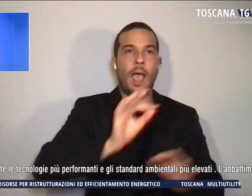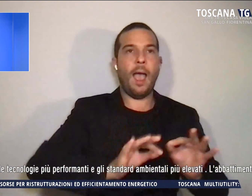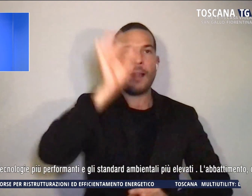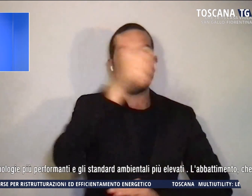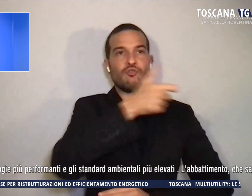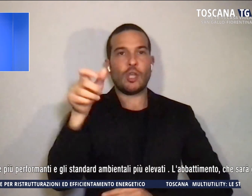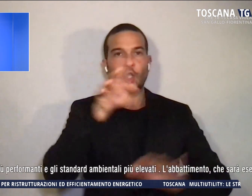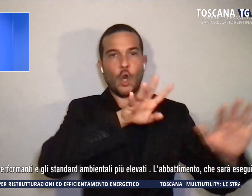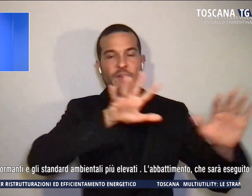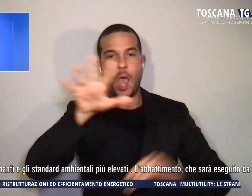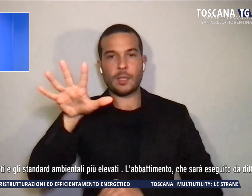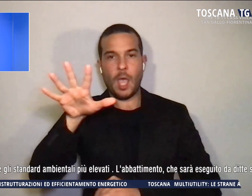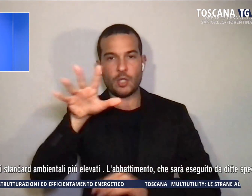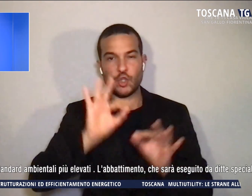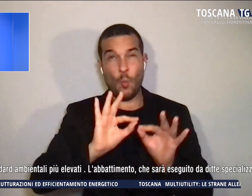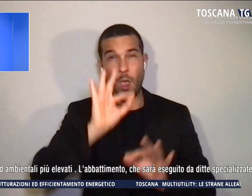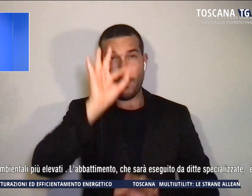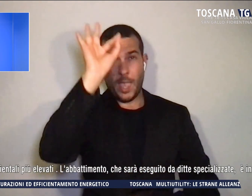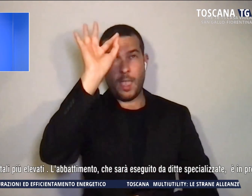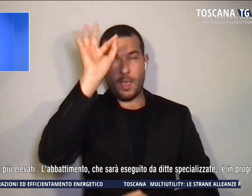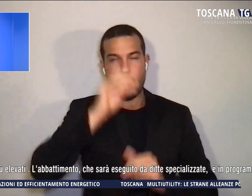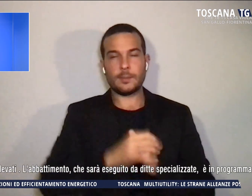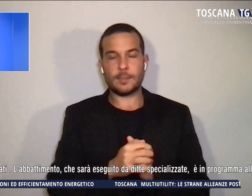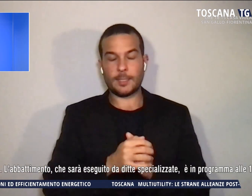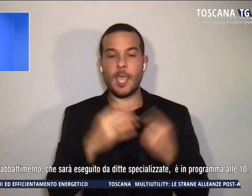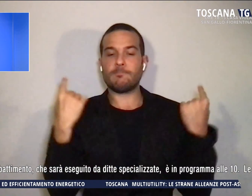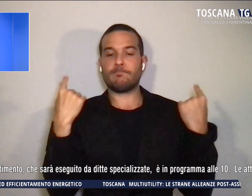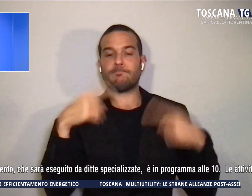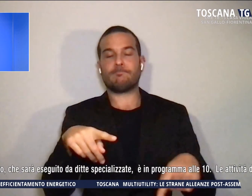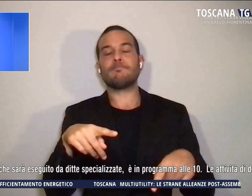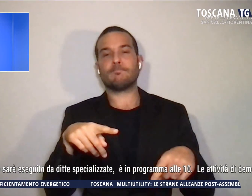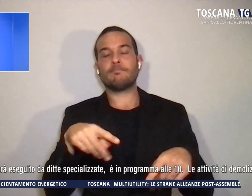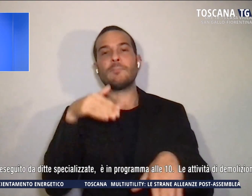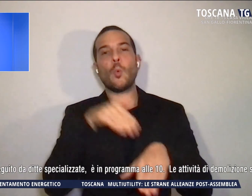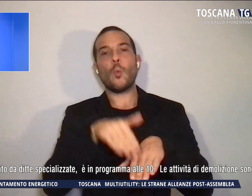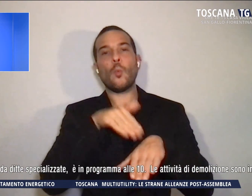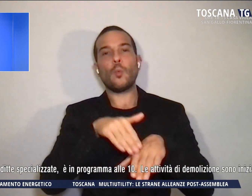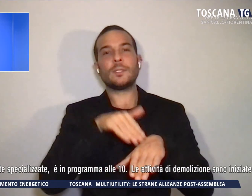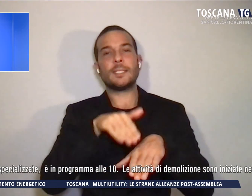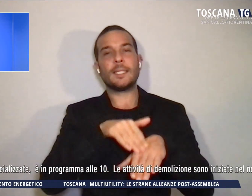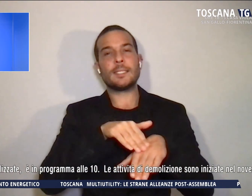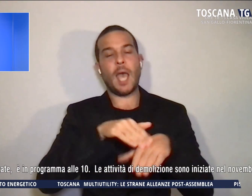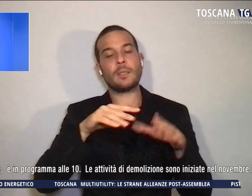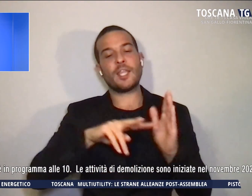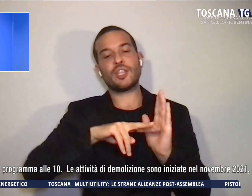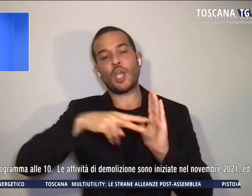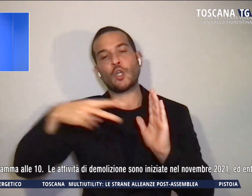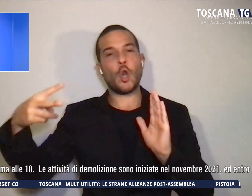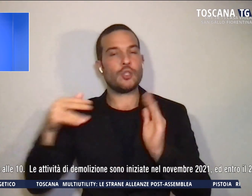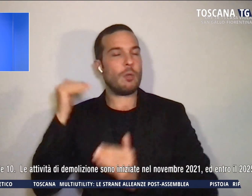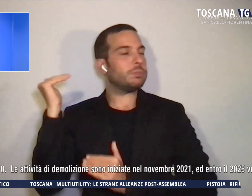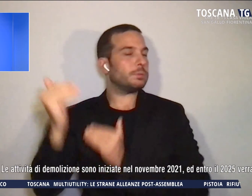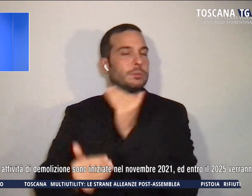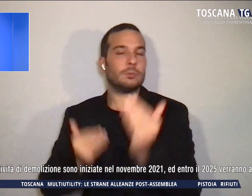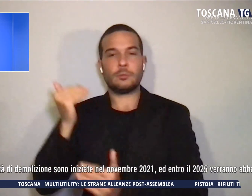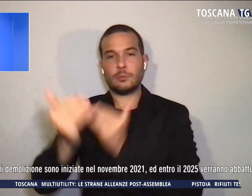'operazione saranno utilizzate le tecnologie più performanti e gli